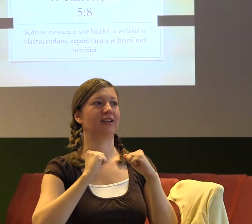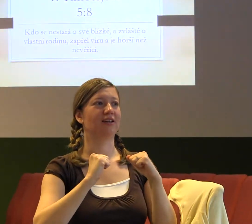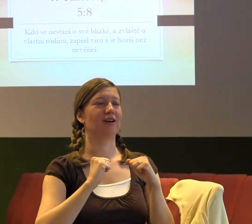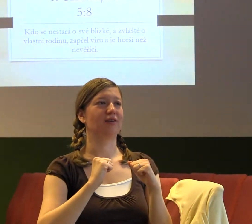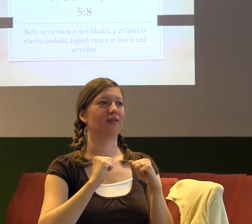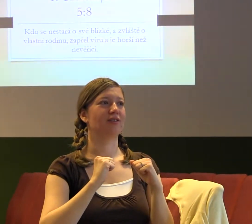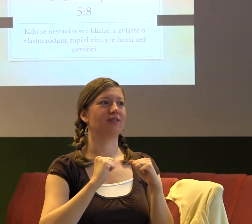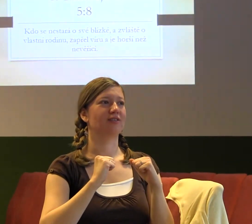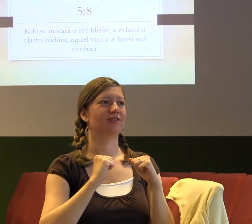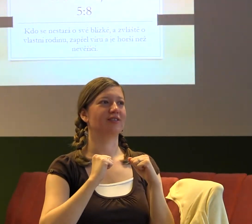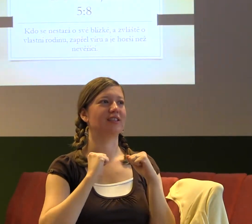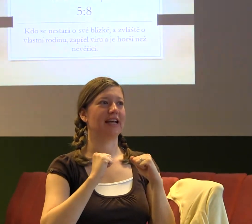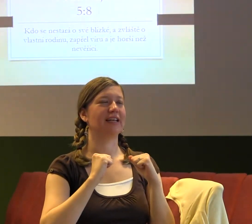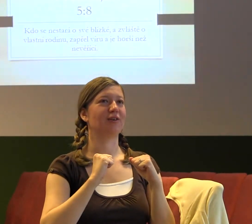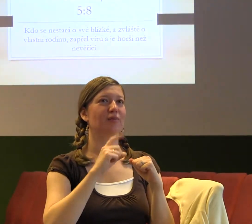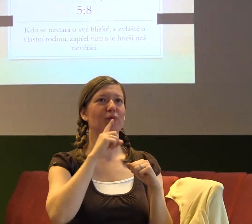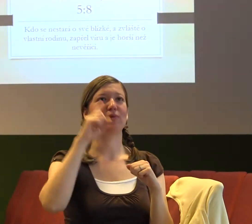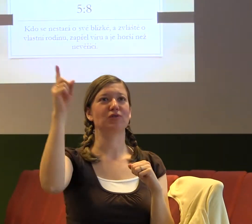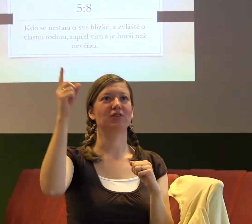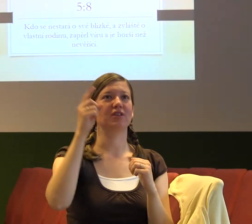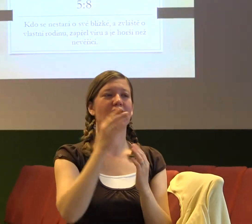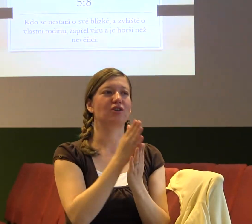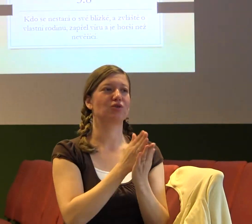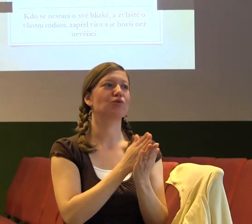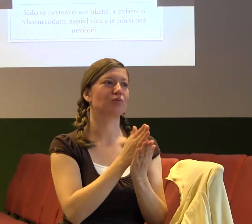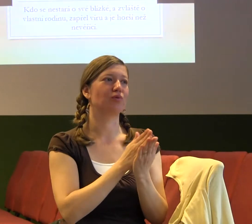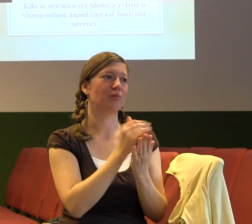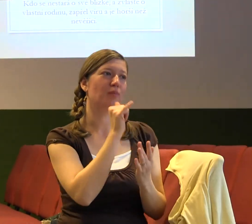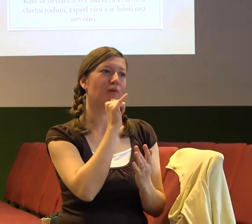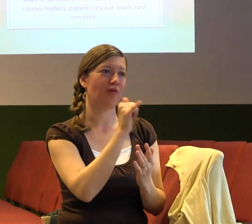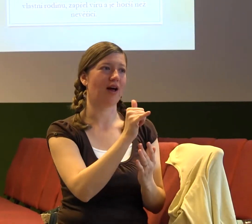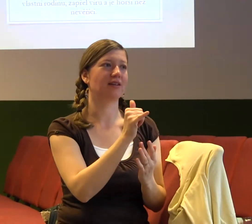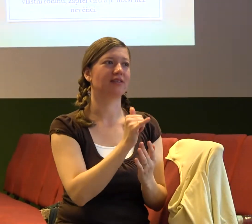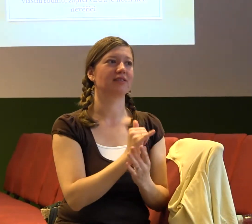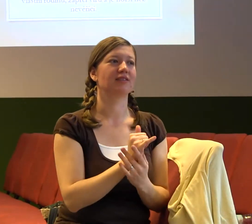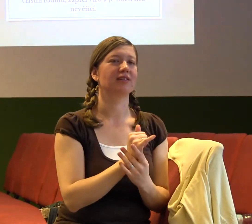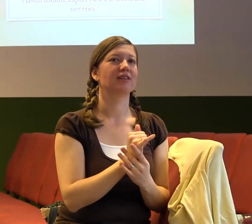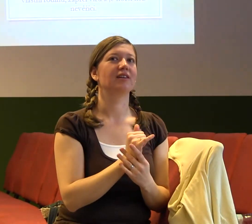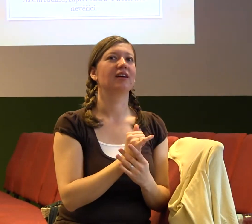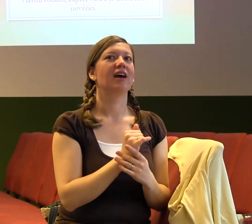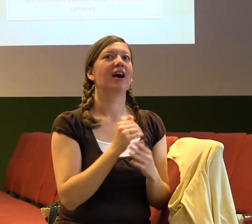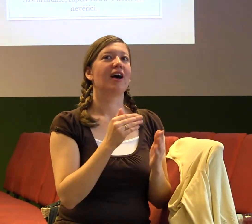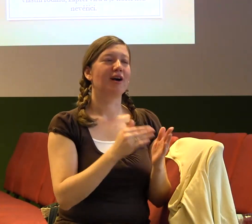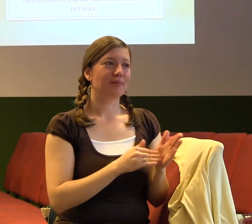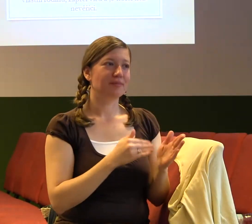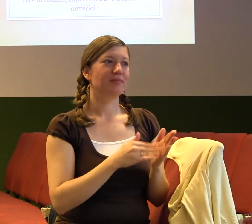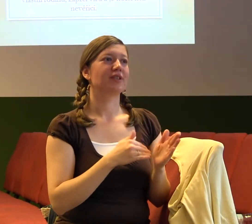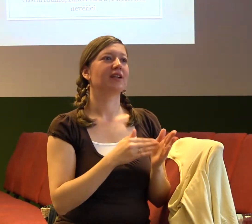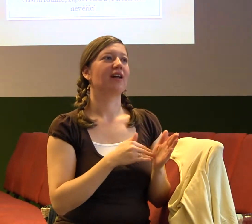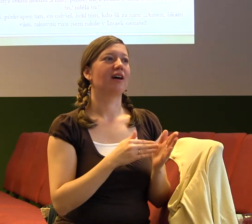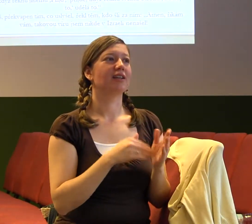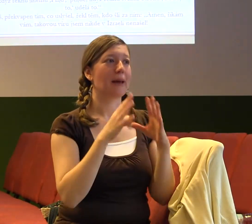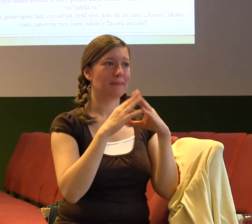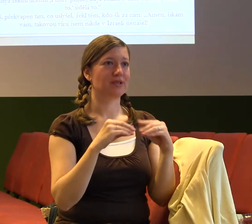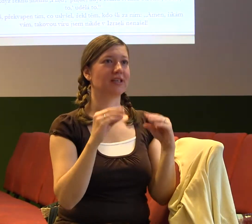věci a principy, které se naučíme v práci nebo ve škole, tak potom můžeme aplikovat i v životě s Bohem. Třeba v Biblii je jeden takový příběh